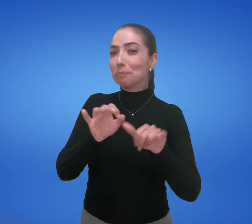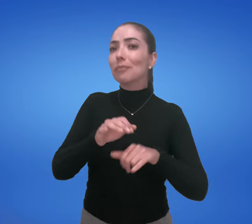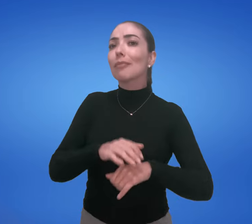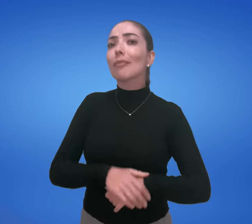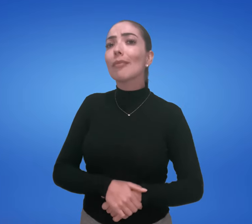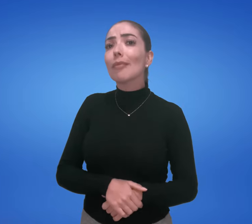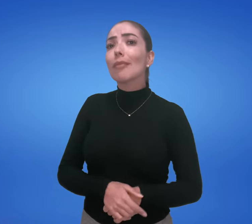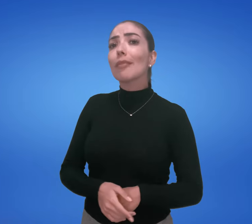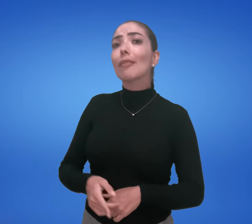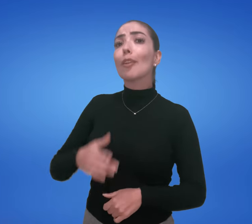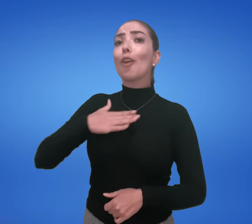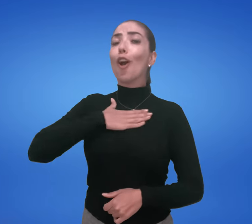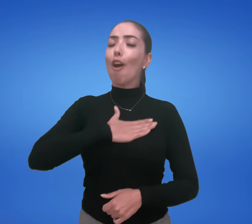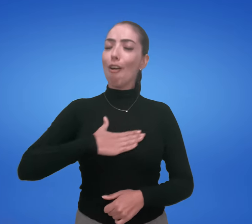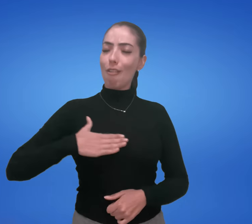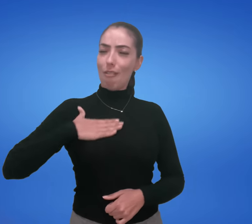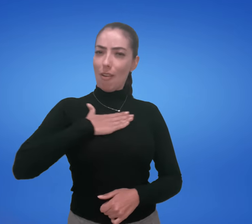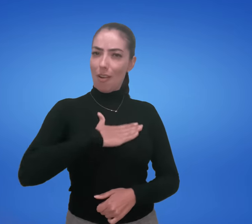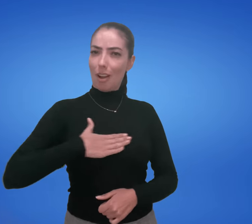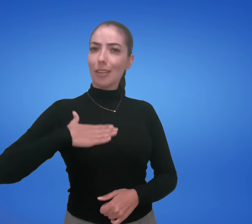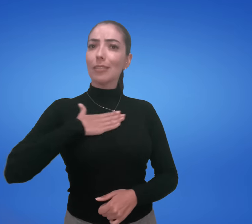Gosta é o verbo.